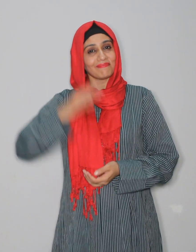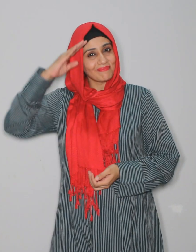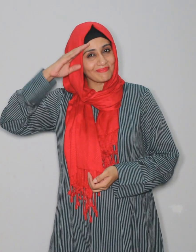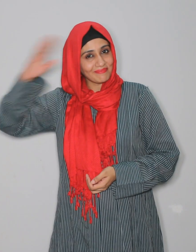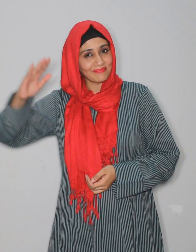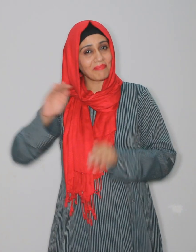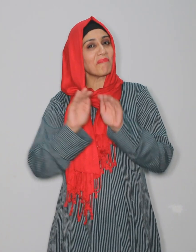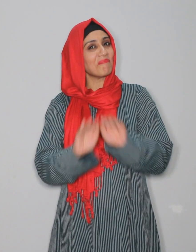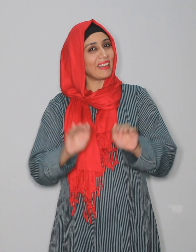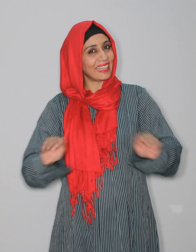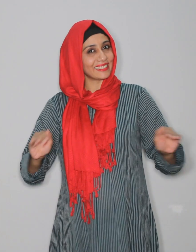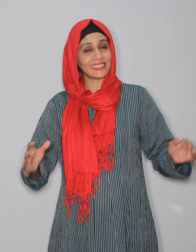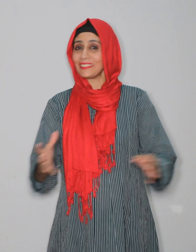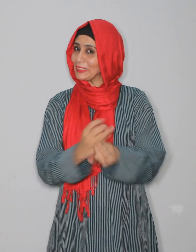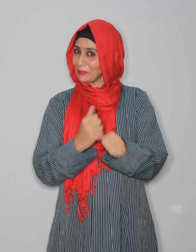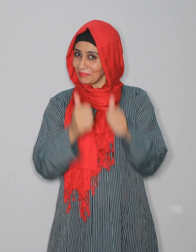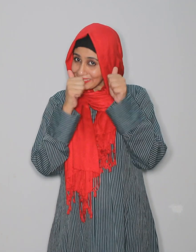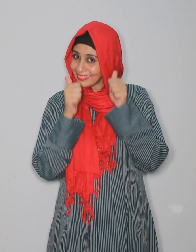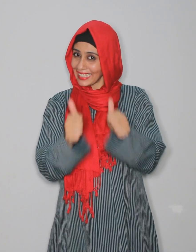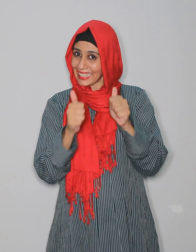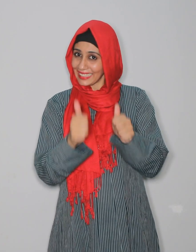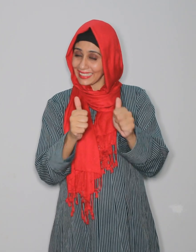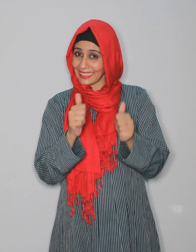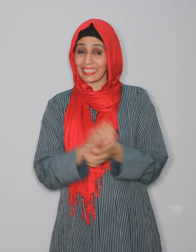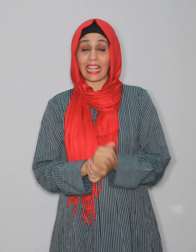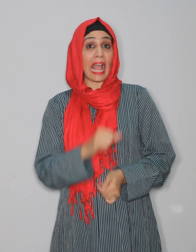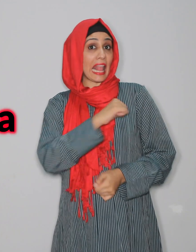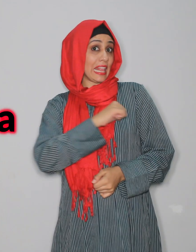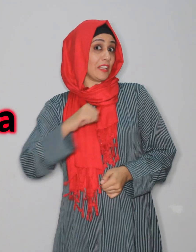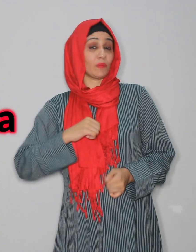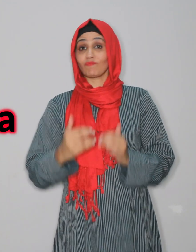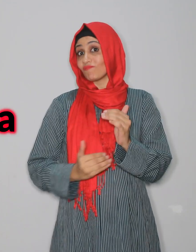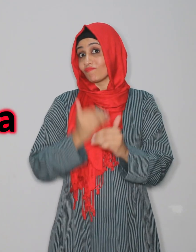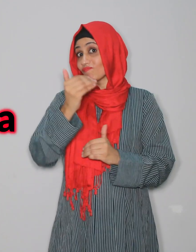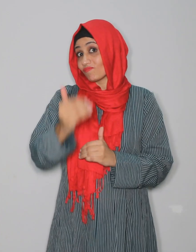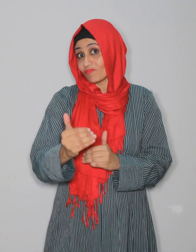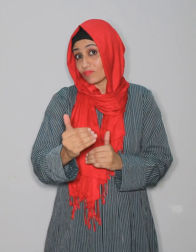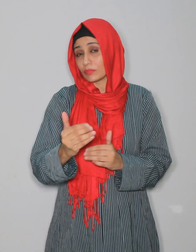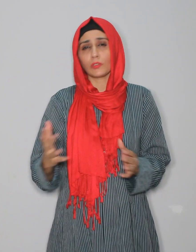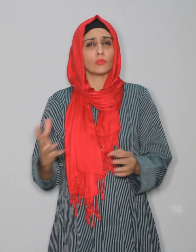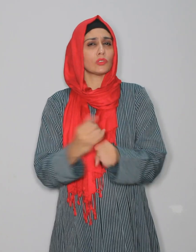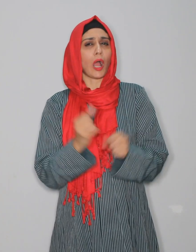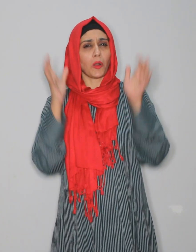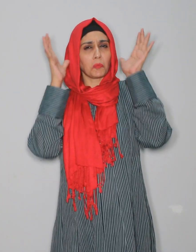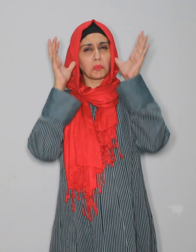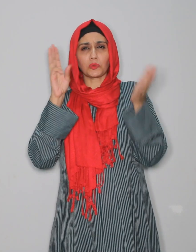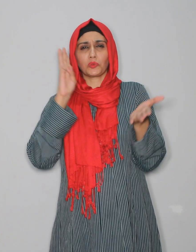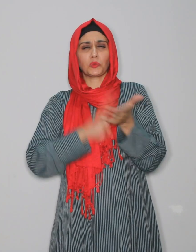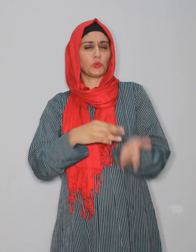اسلام علیکم پیارے بچوں کیا حال ہیں عیدالعظہ آنے والی ہے اور سب مسلمان